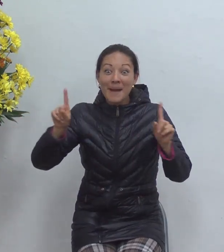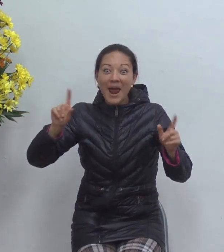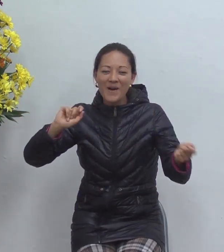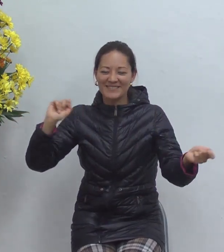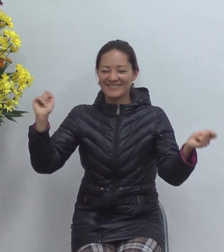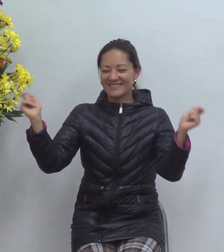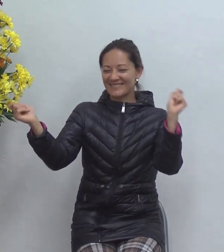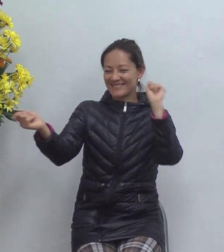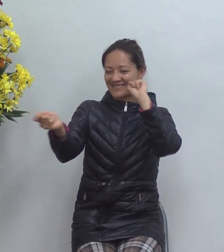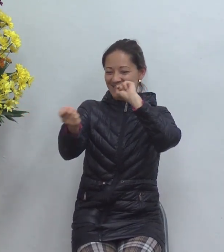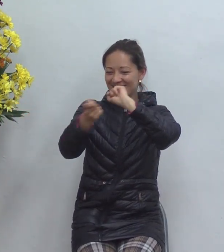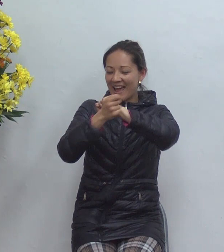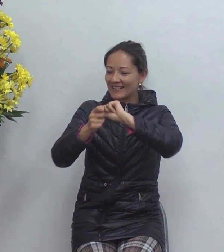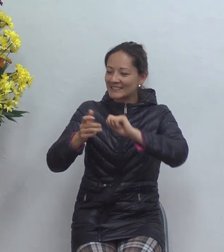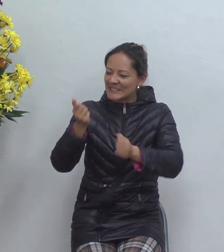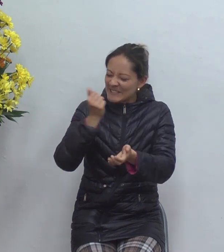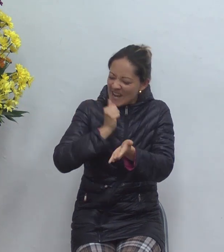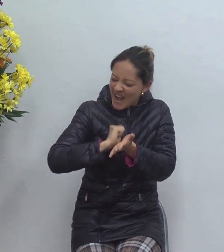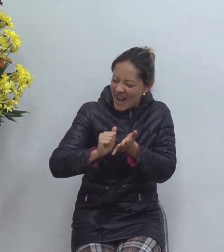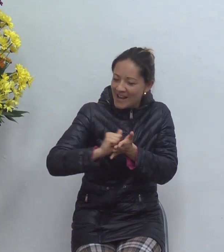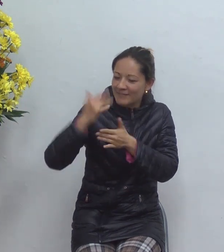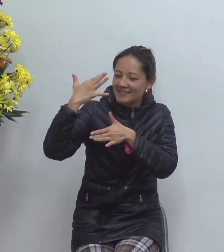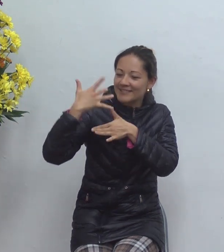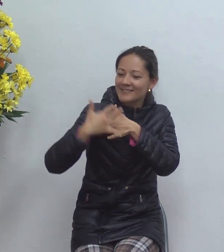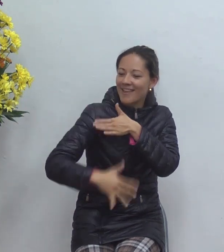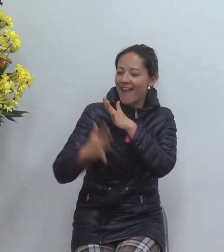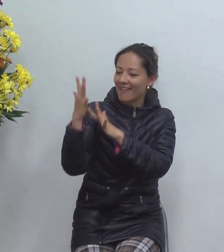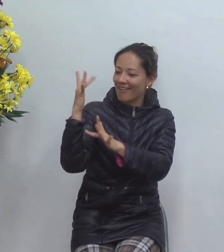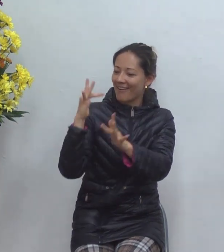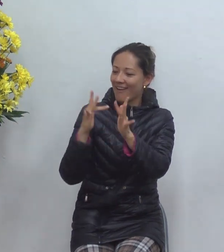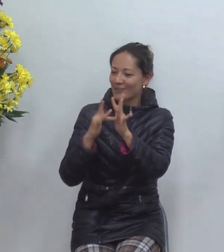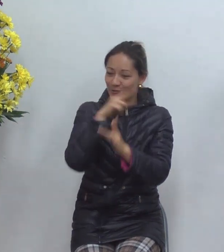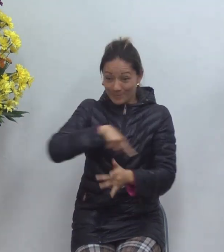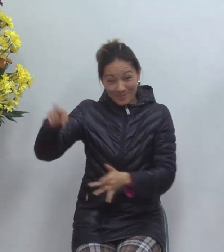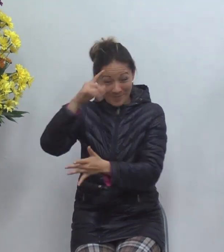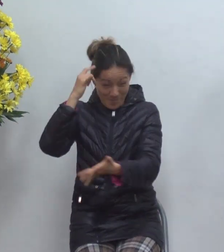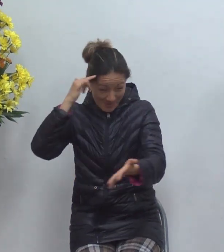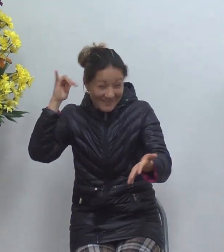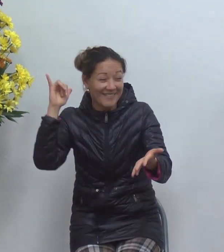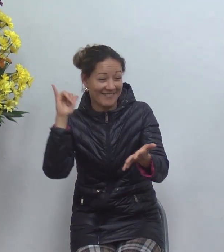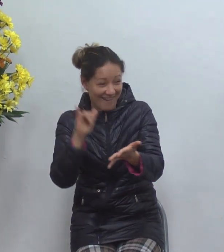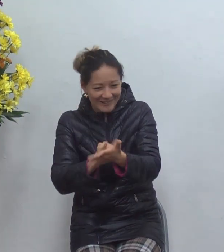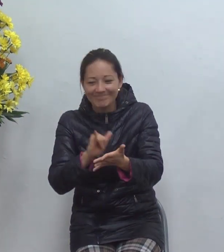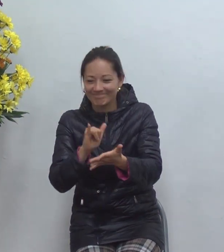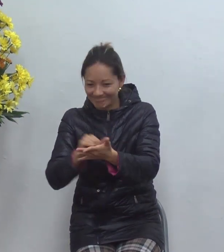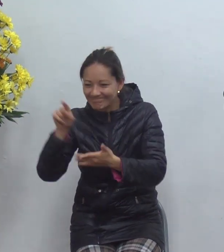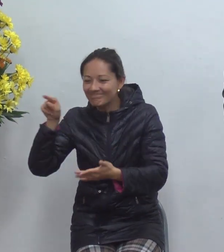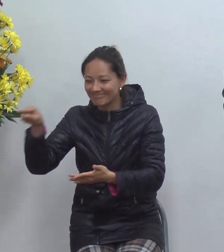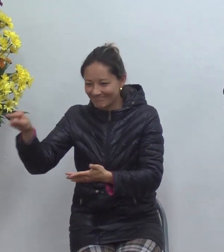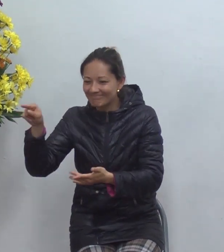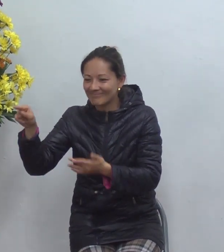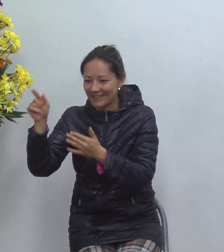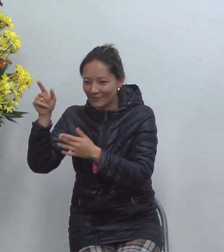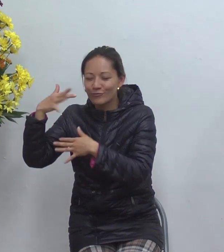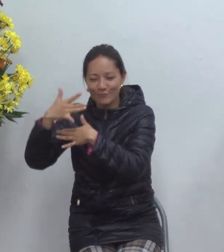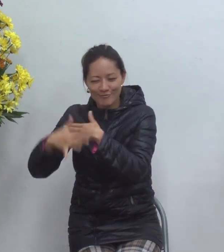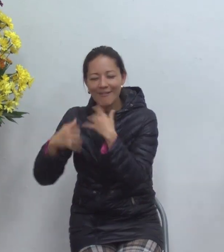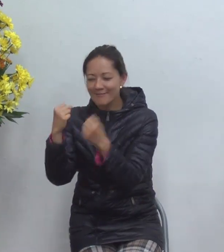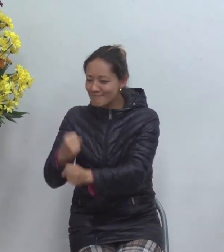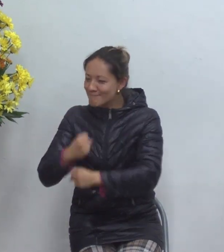sangre de Jesús lavados con la sangre del Cordero hemos creído eso es lo que hemos creído y ahora nos goza mire